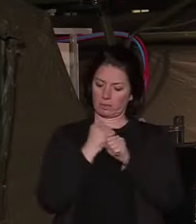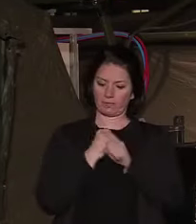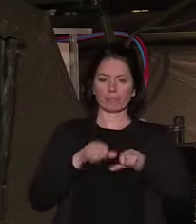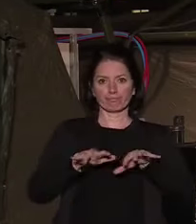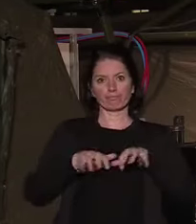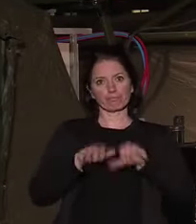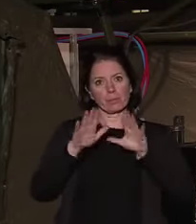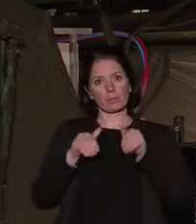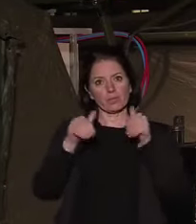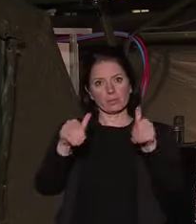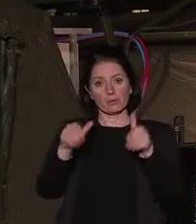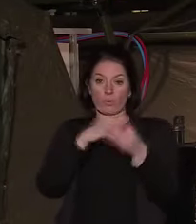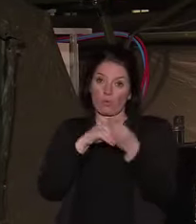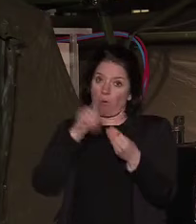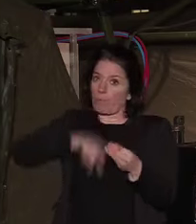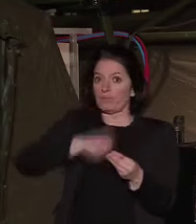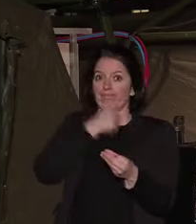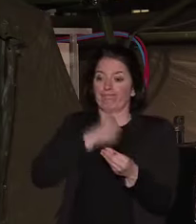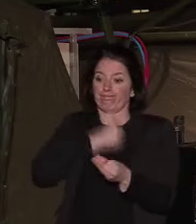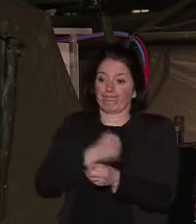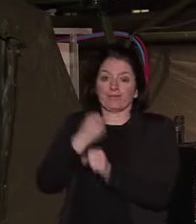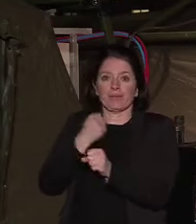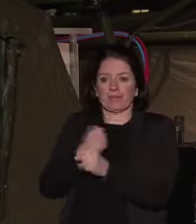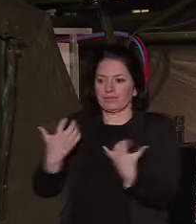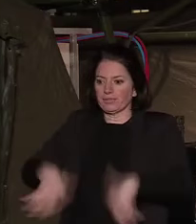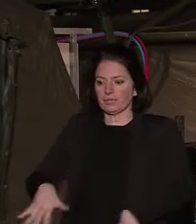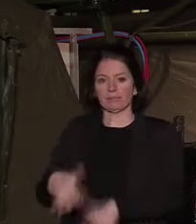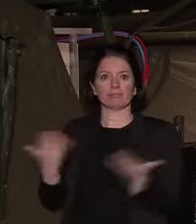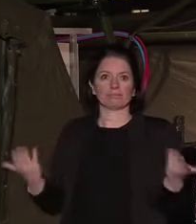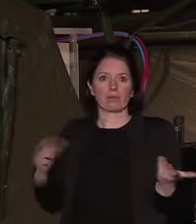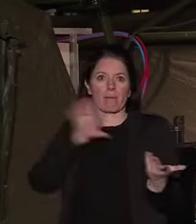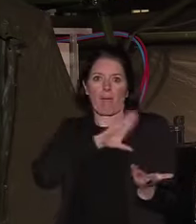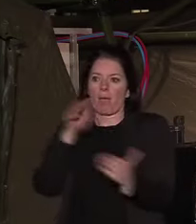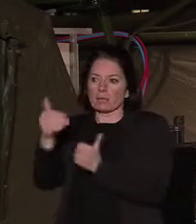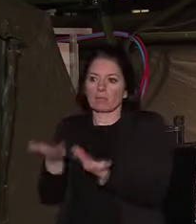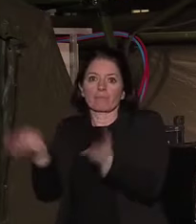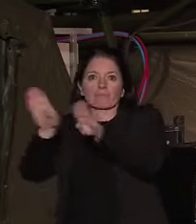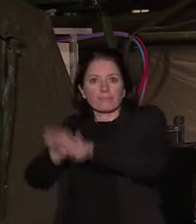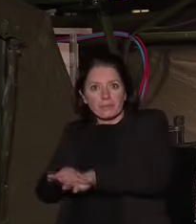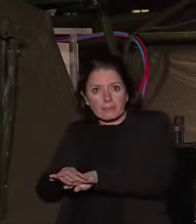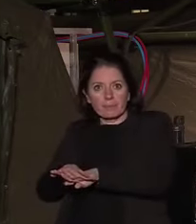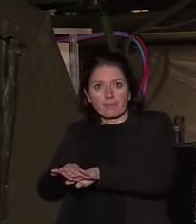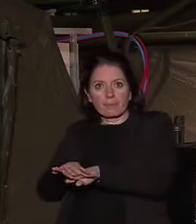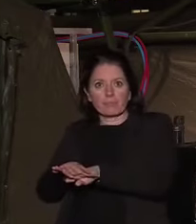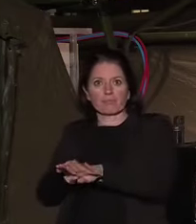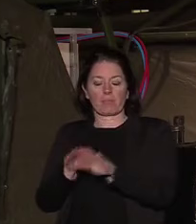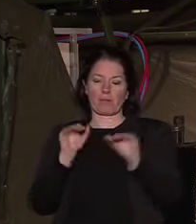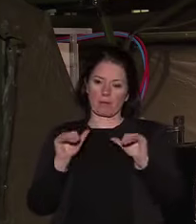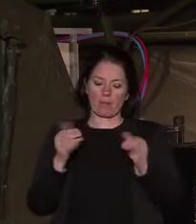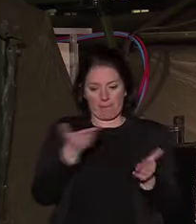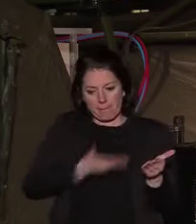sont contraints parce que le secteur d'activité a fermé et qui contribuent aussi